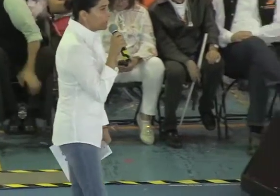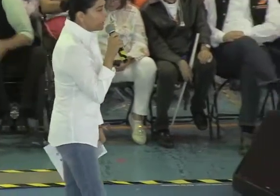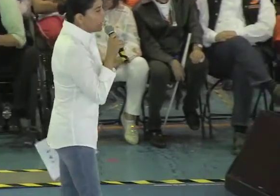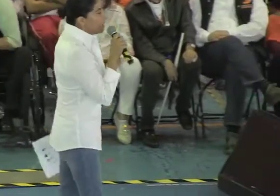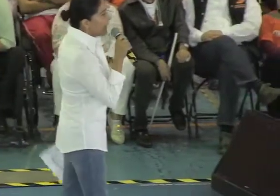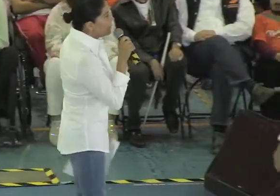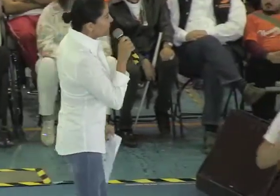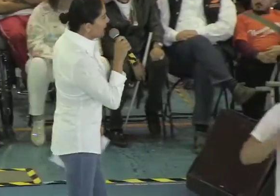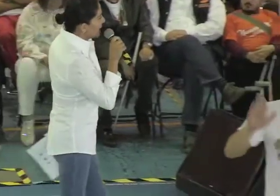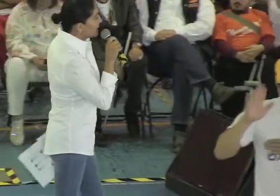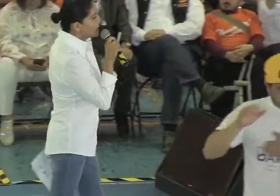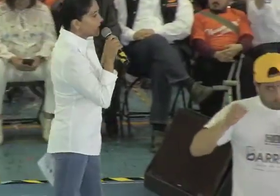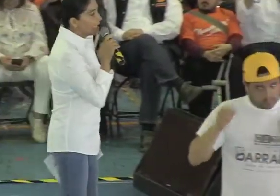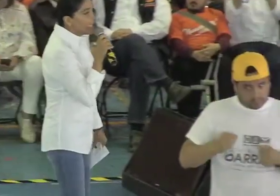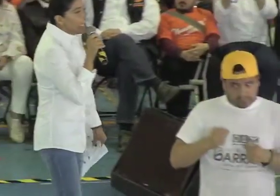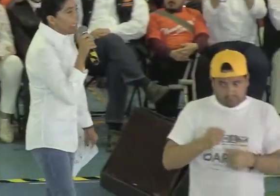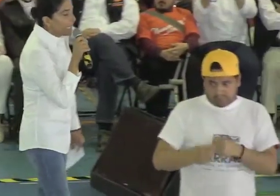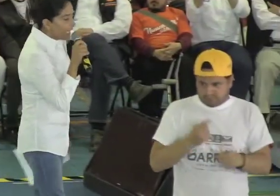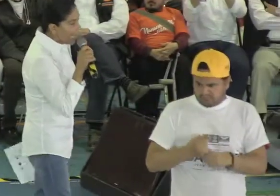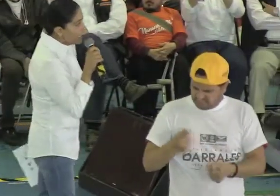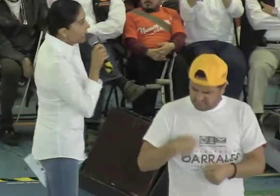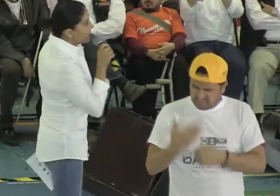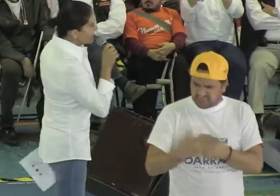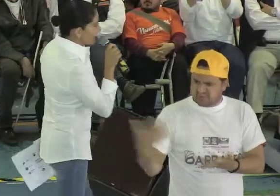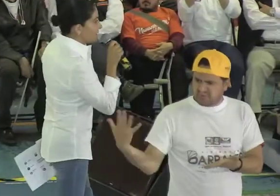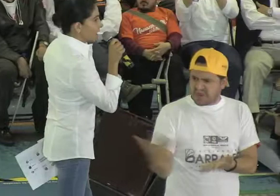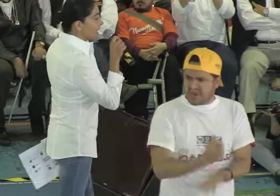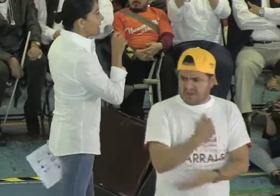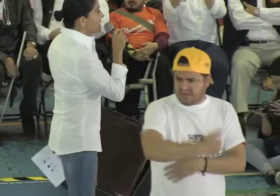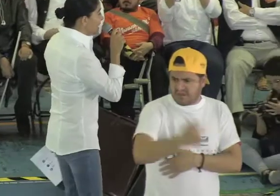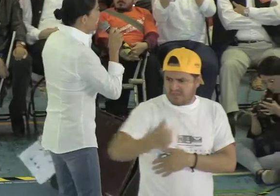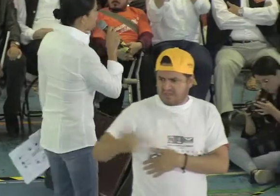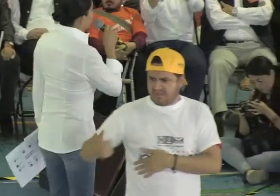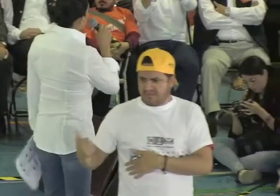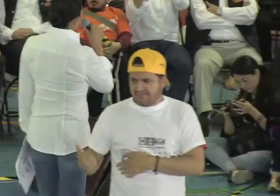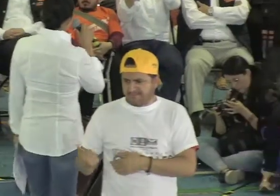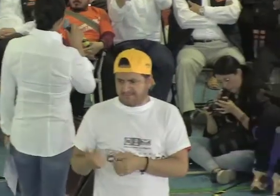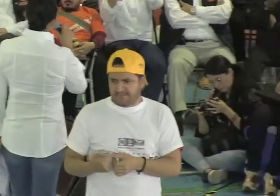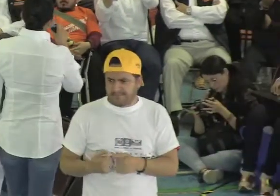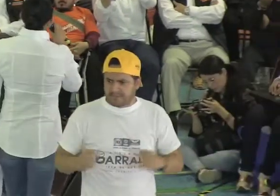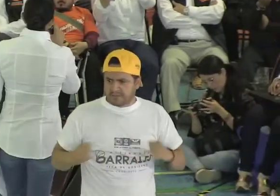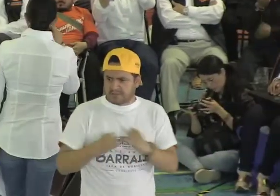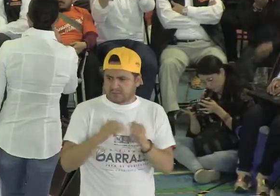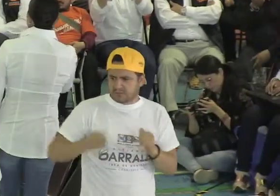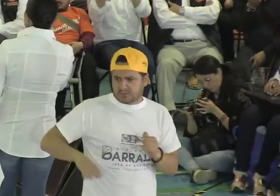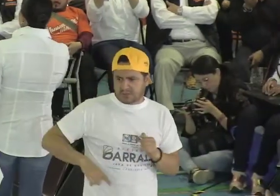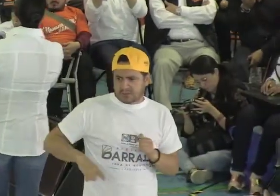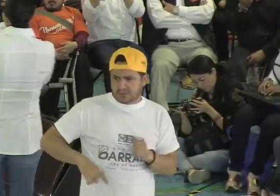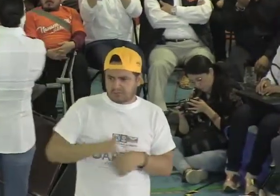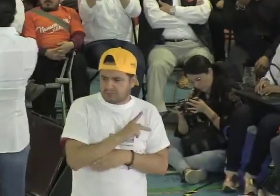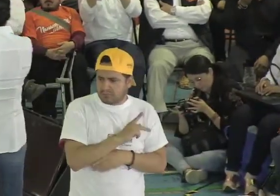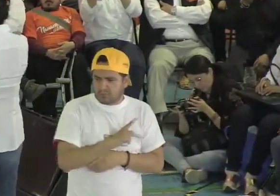importante, vamos a garantizar que cada instancia, cada instancia de gobierno tenga